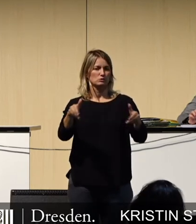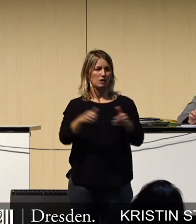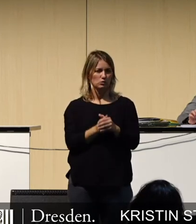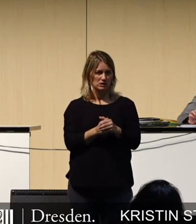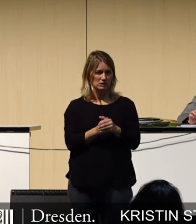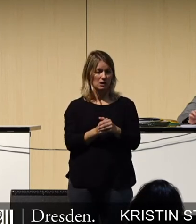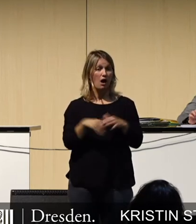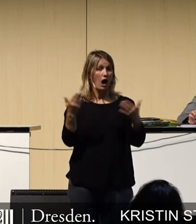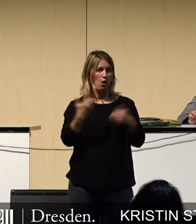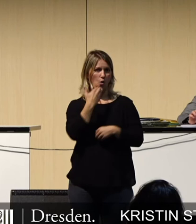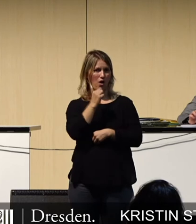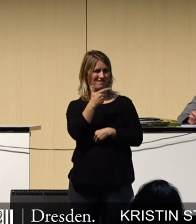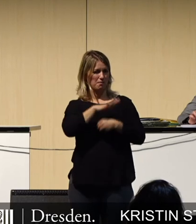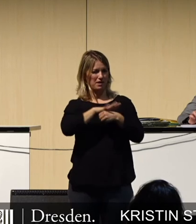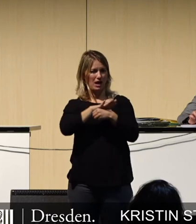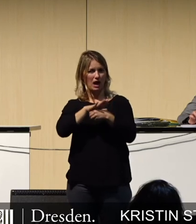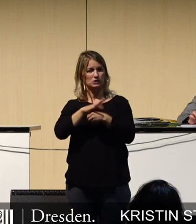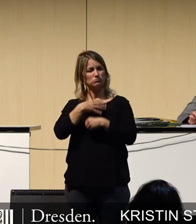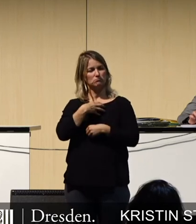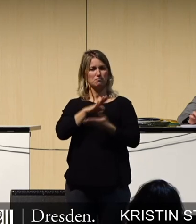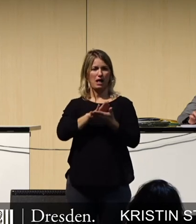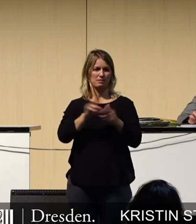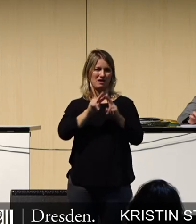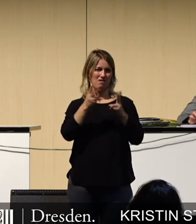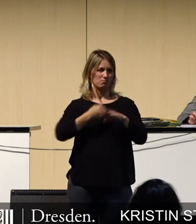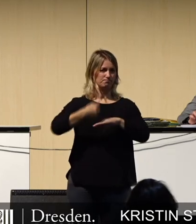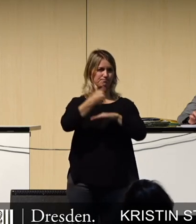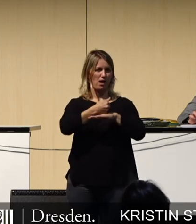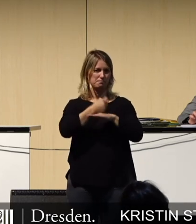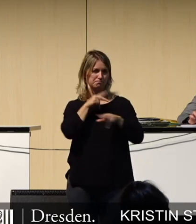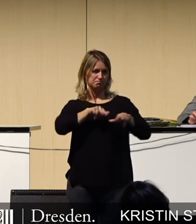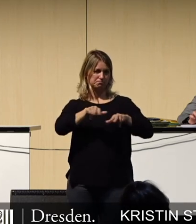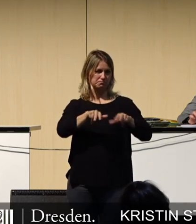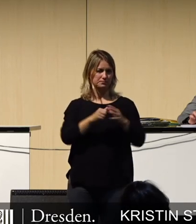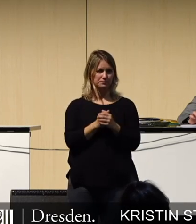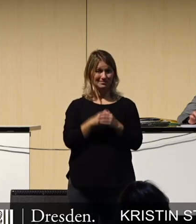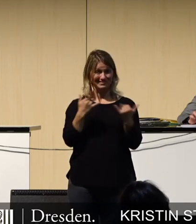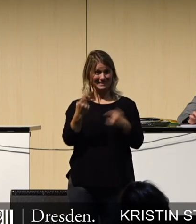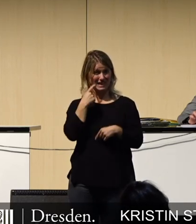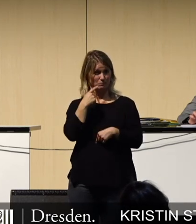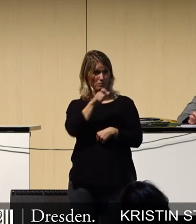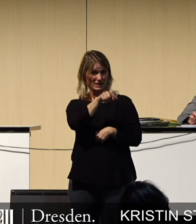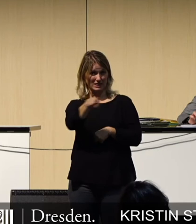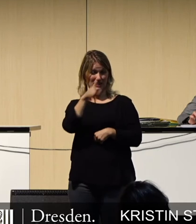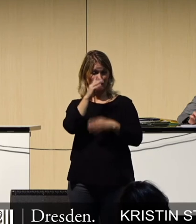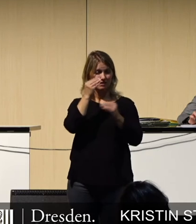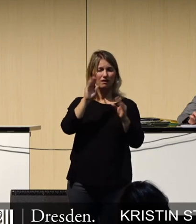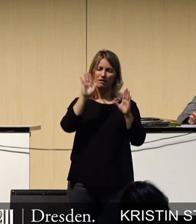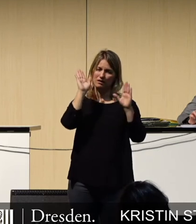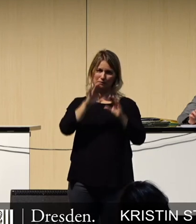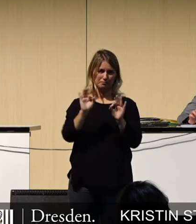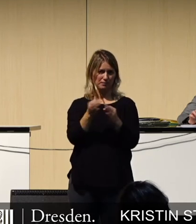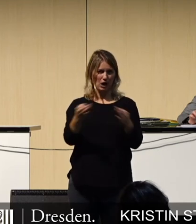einzelnen Branchen bleiben können. Ein Bürgerentscheid, liebe Freie Wähler, halten wir zum jetzigen Zeitpunkt für absolut unangebracht.